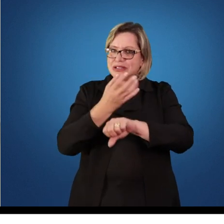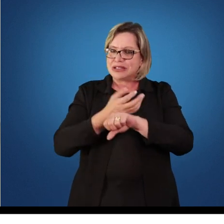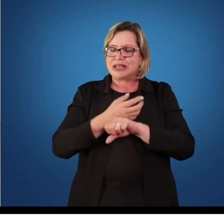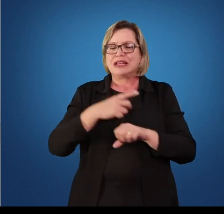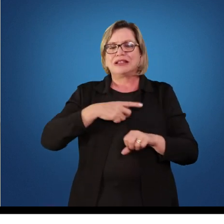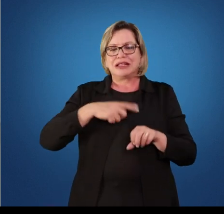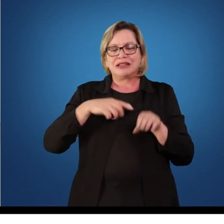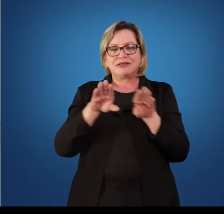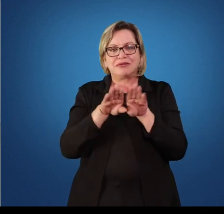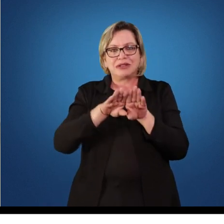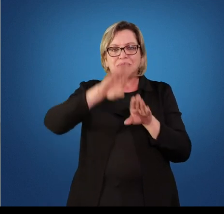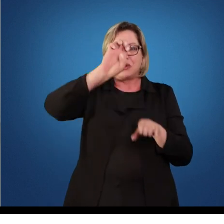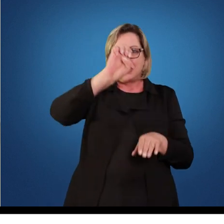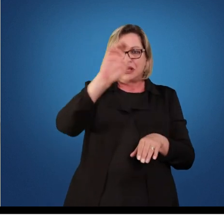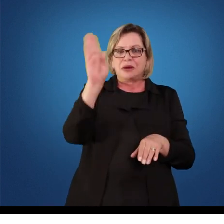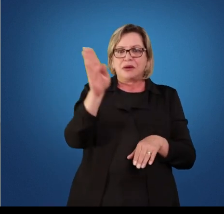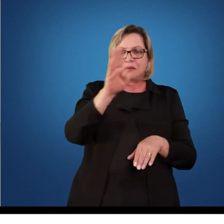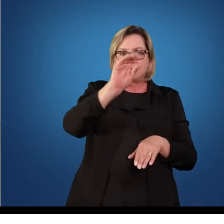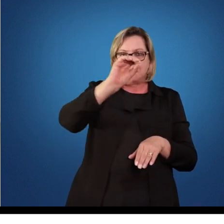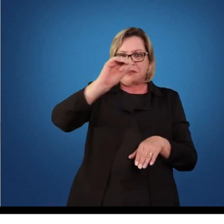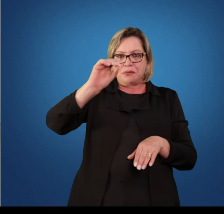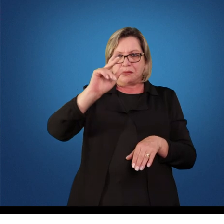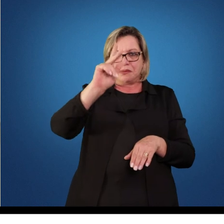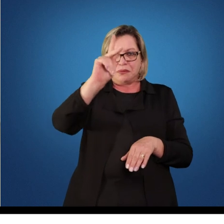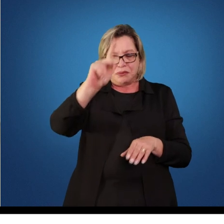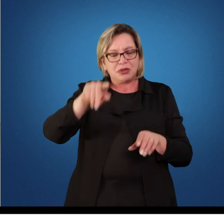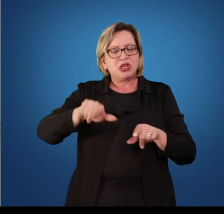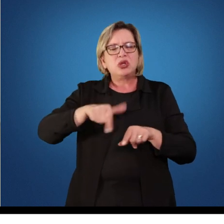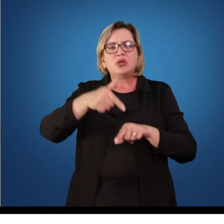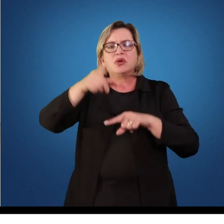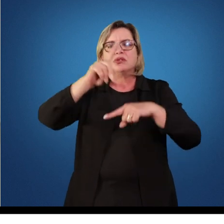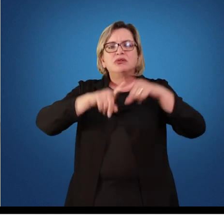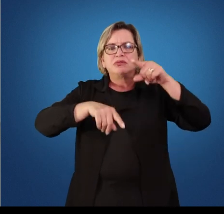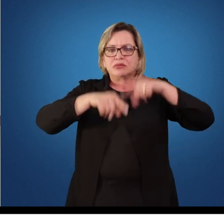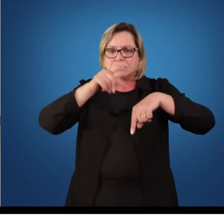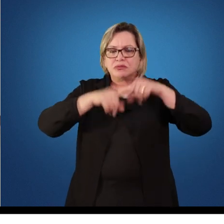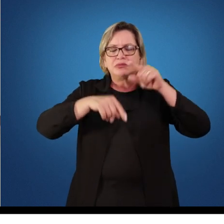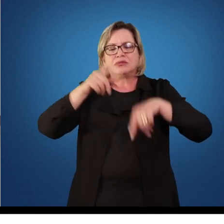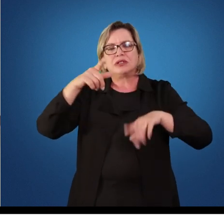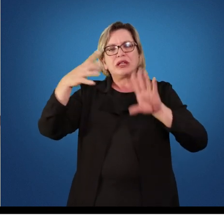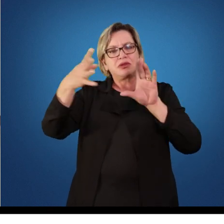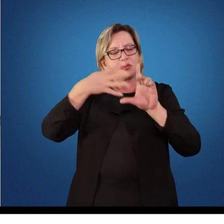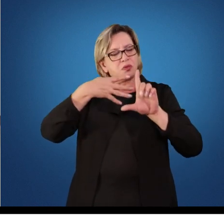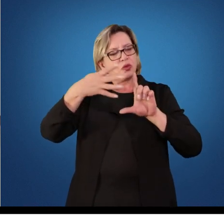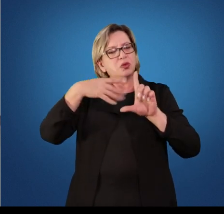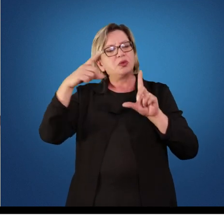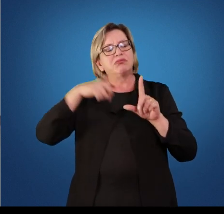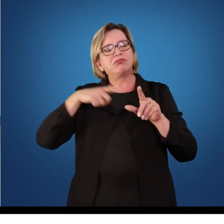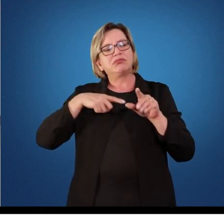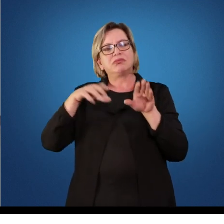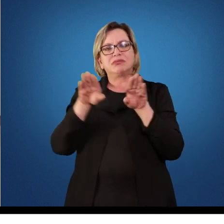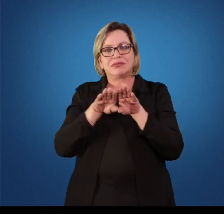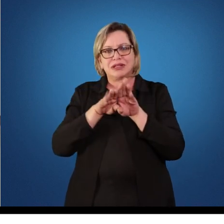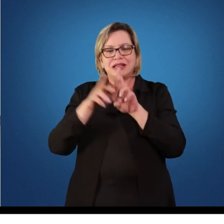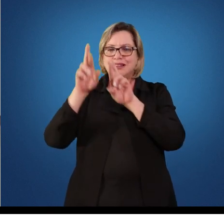e outros materiais que foram disponibilizados para vocês. Espero que vocês tenham gostado. Até mais!